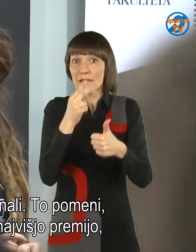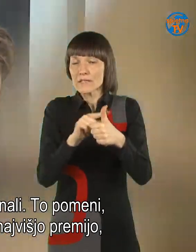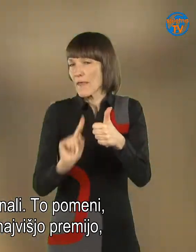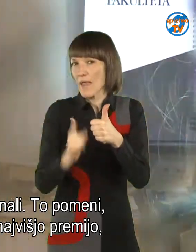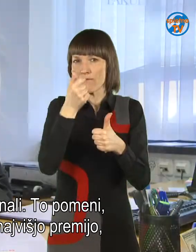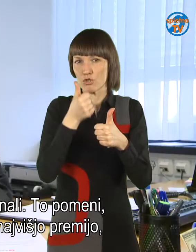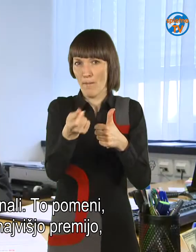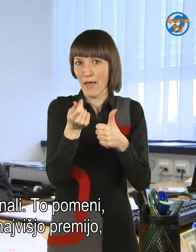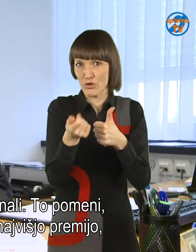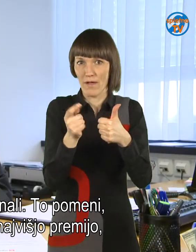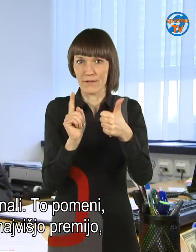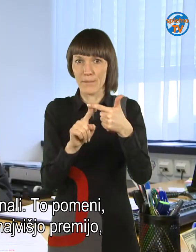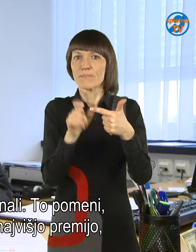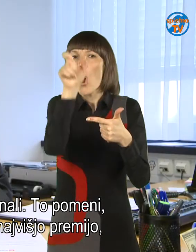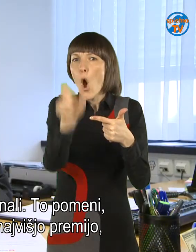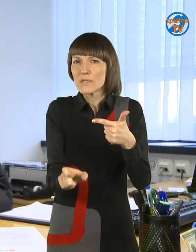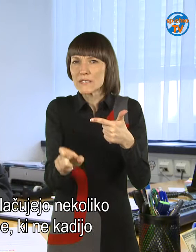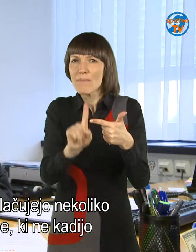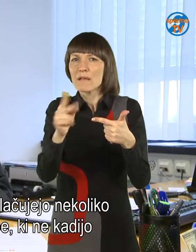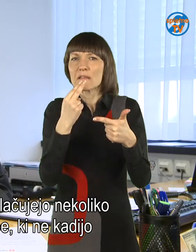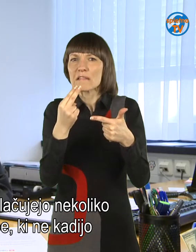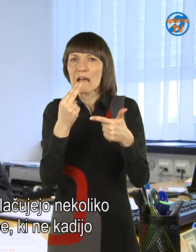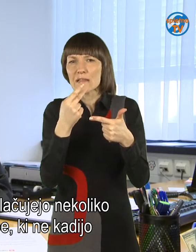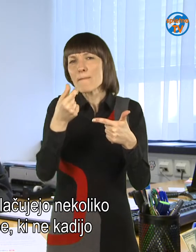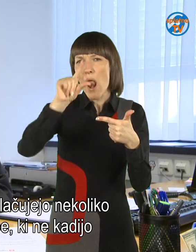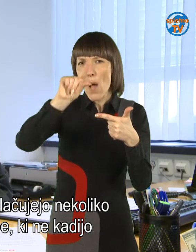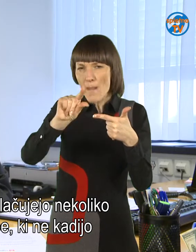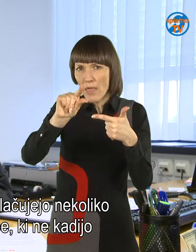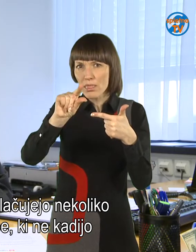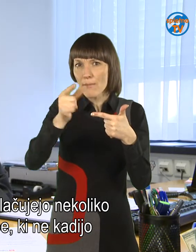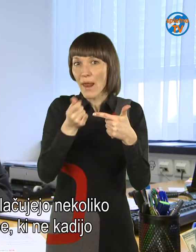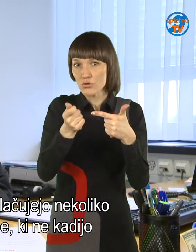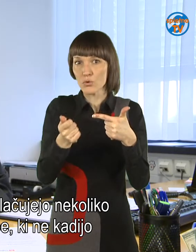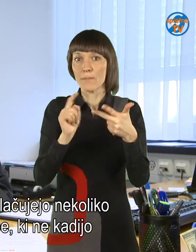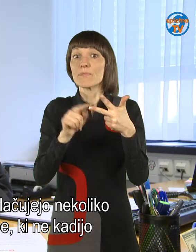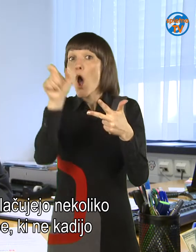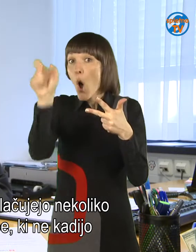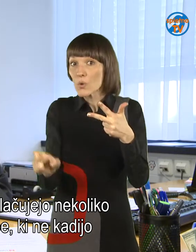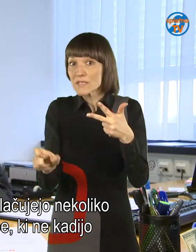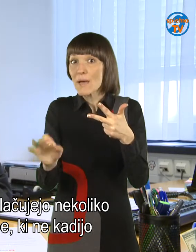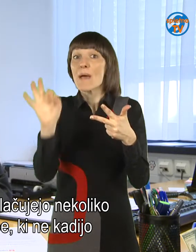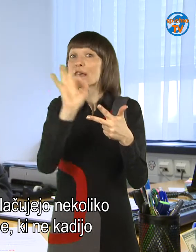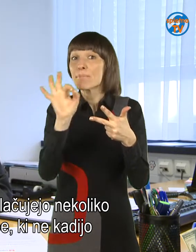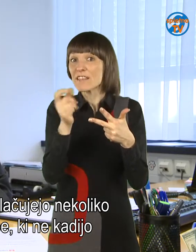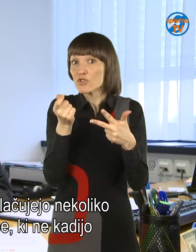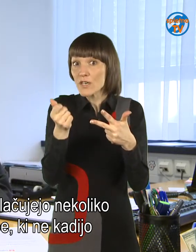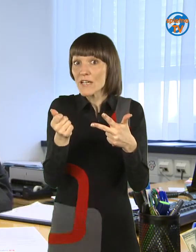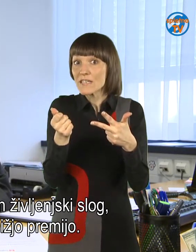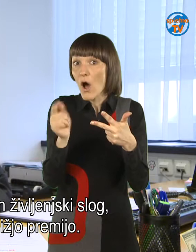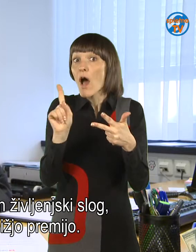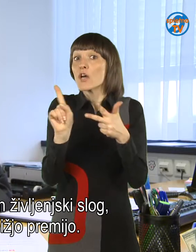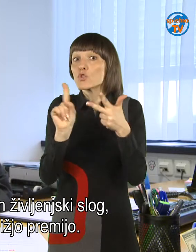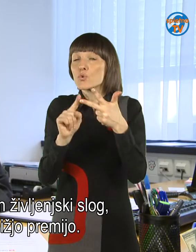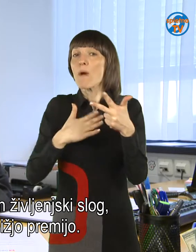najvišjo premijo, osebe, ki nekaj jo plačujo nekolik nižjo premijo, osebe, ki pa nekaj jo in imajo hkrati